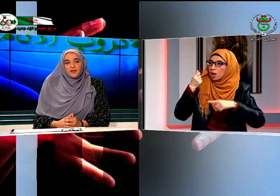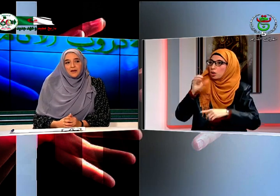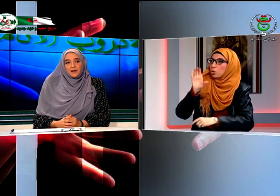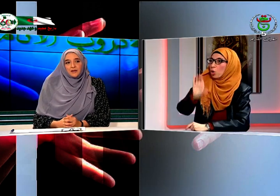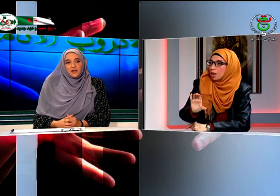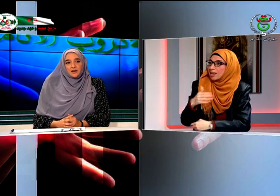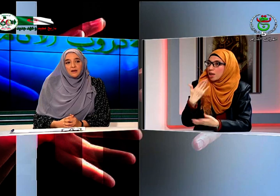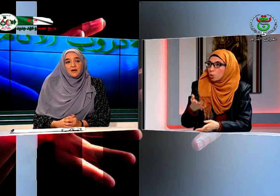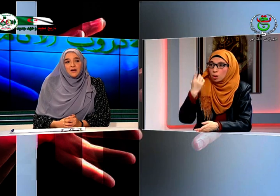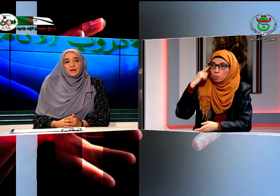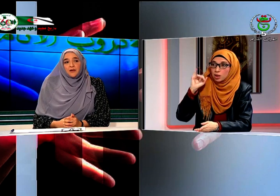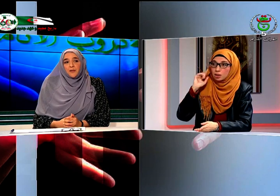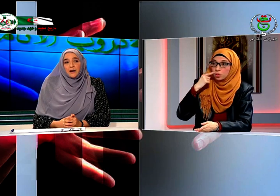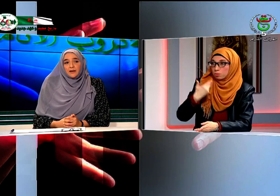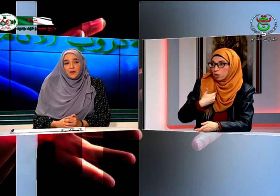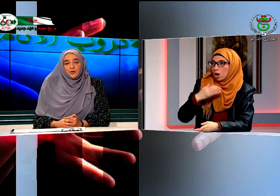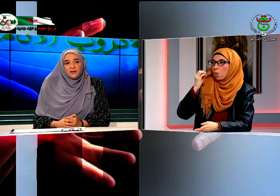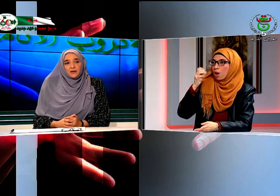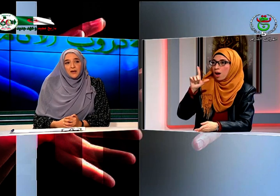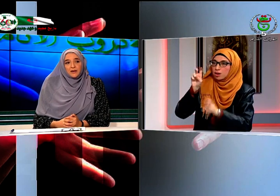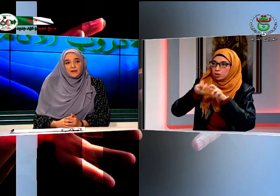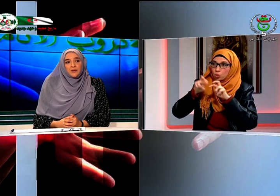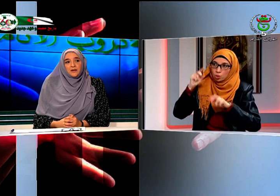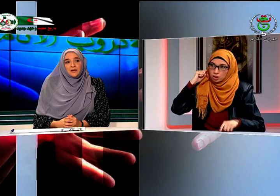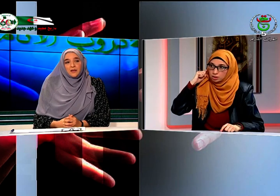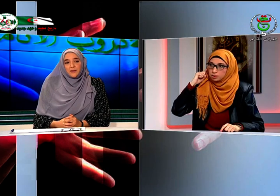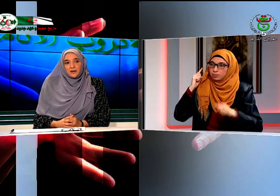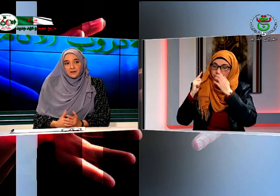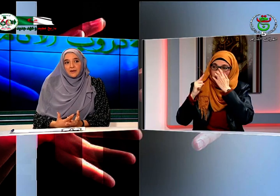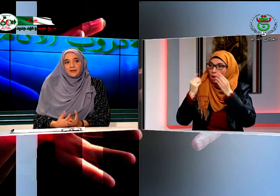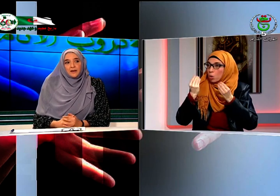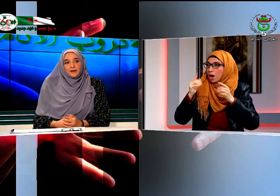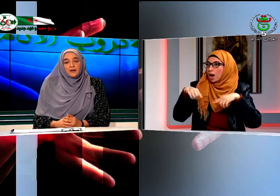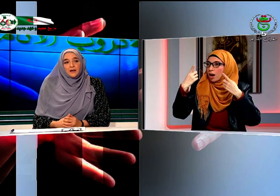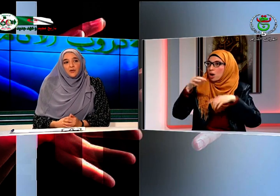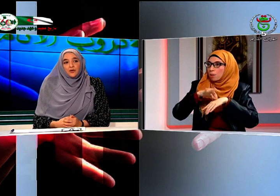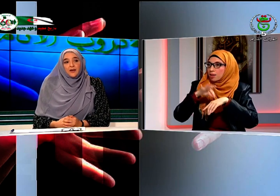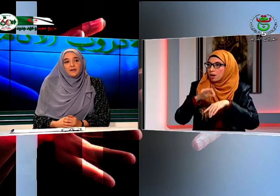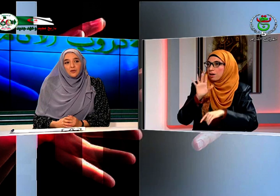تجارية لما حكى المدير الحالة تاعي المدير اعطاله